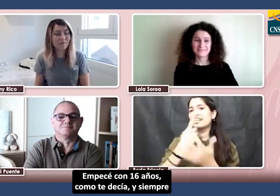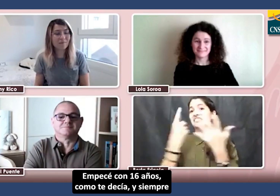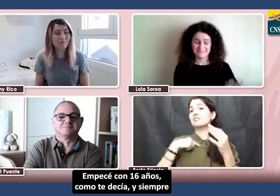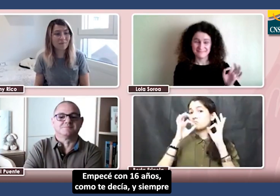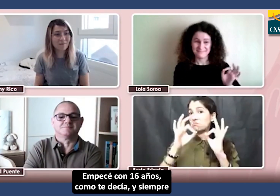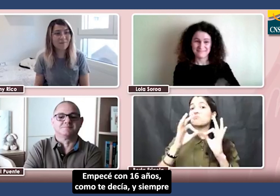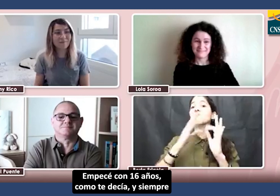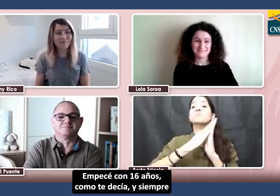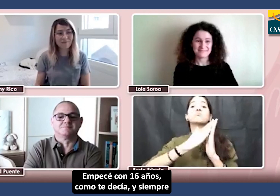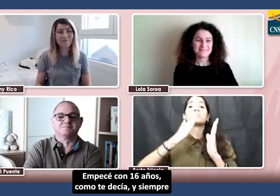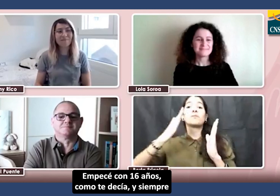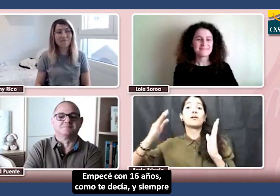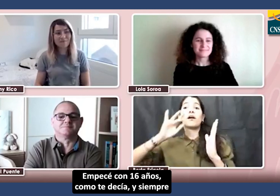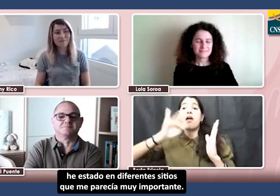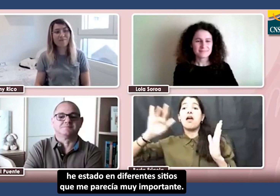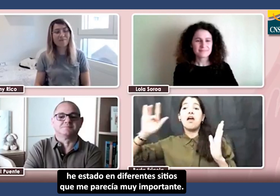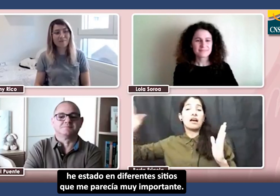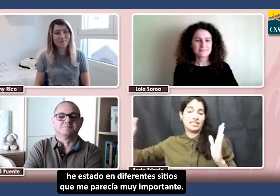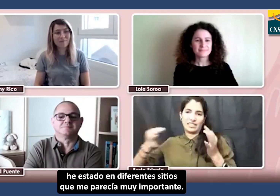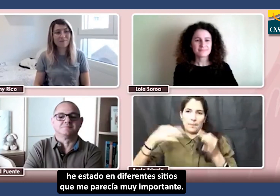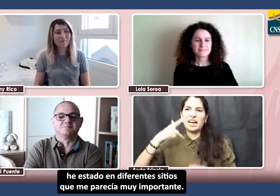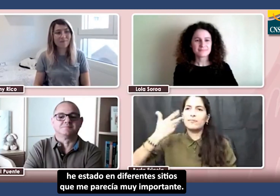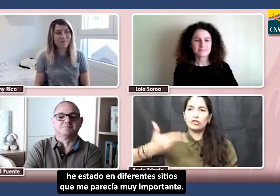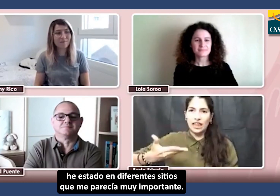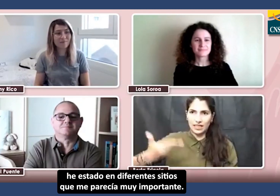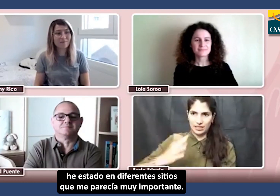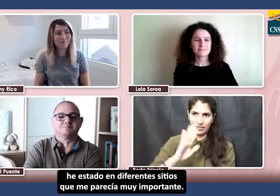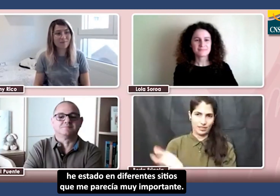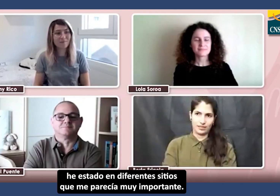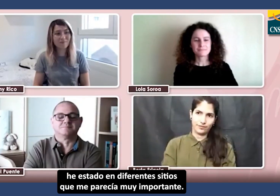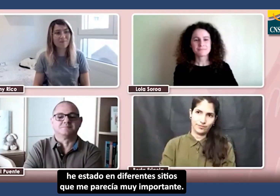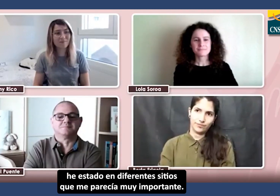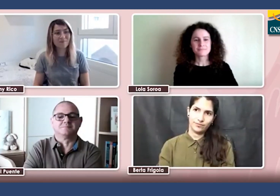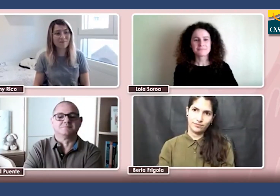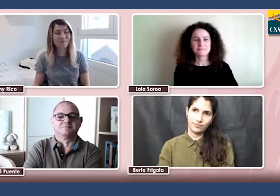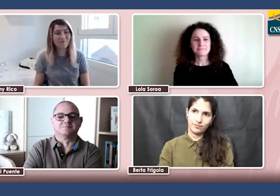años, como te decía, y siempre he estado en diferentes sitios que me han parecido muy importantes.